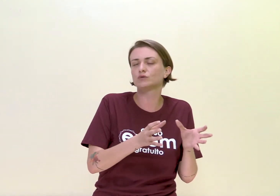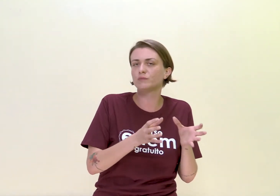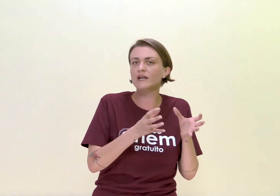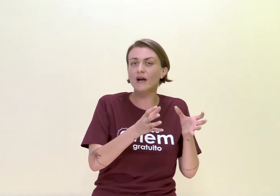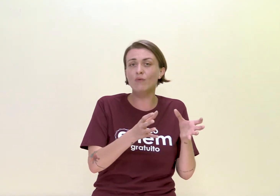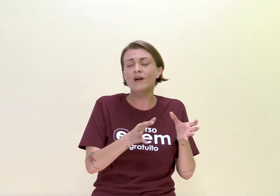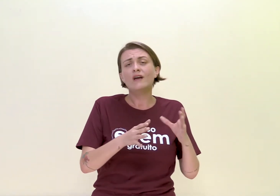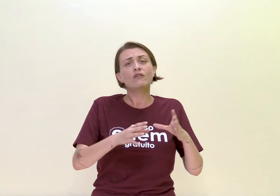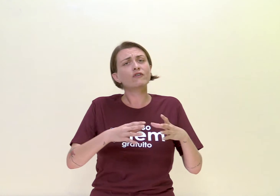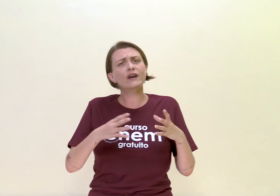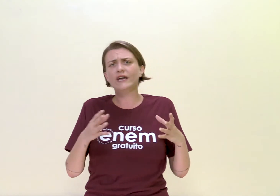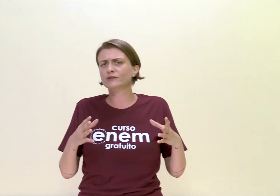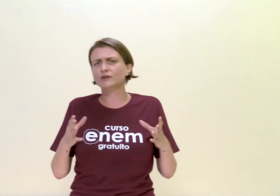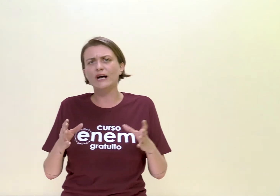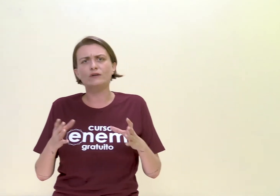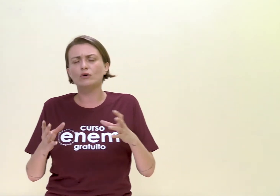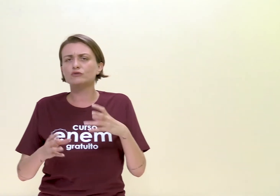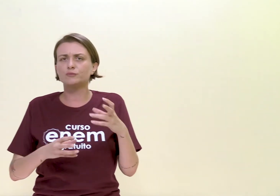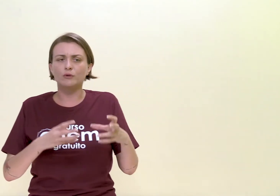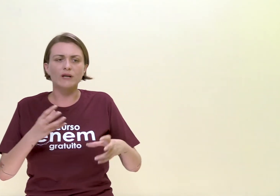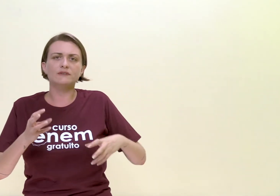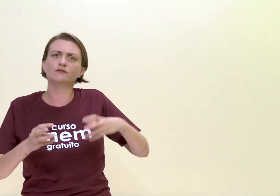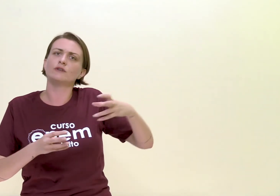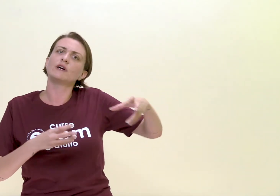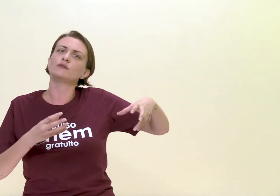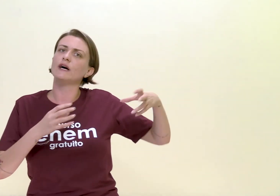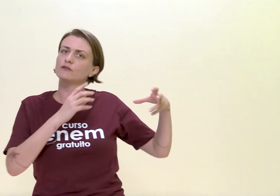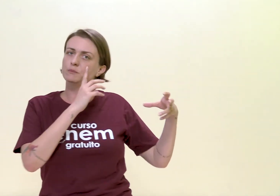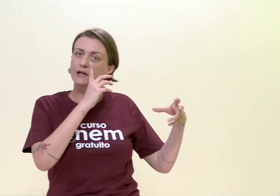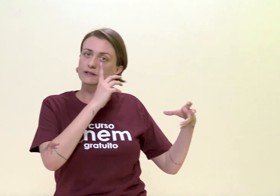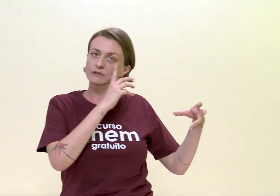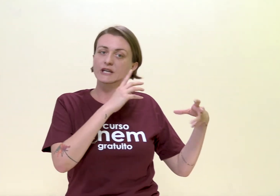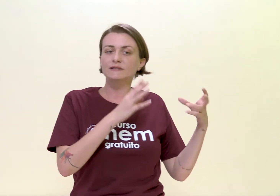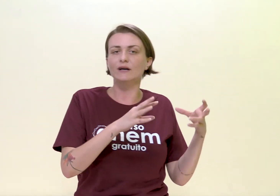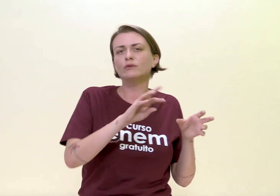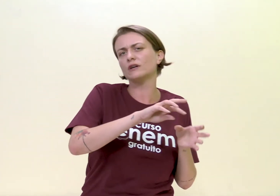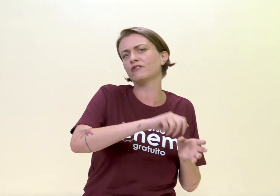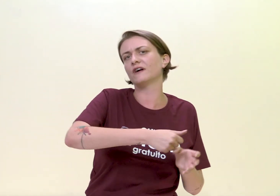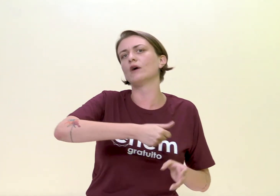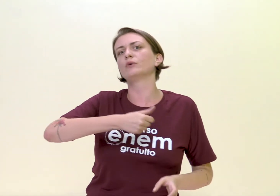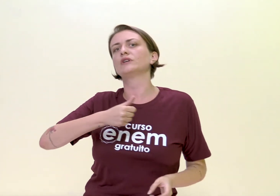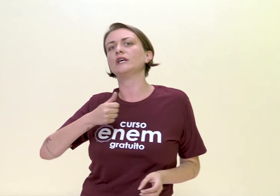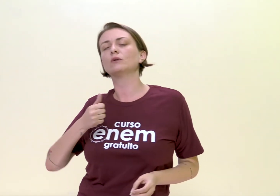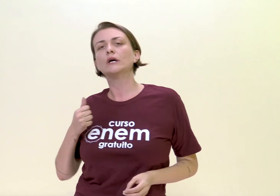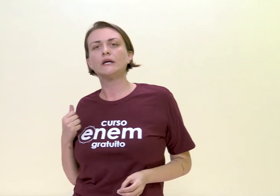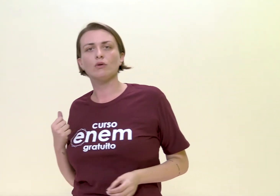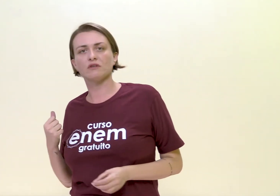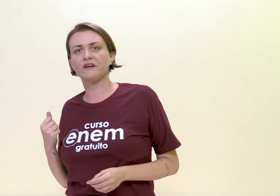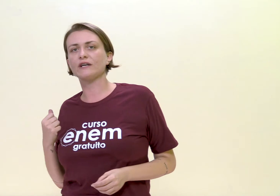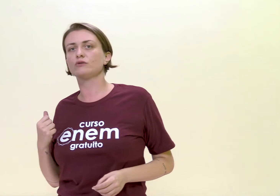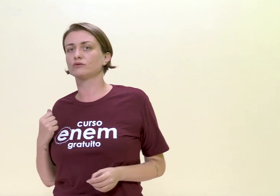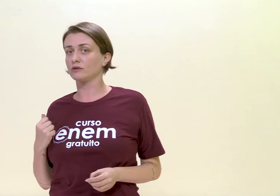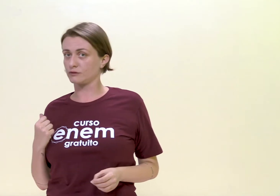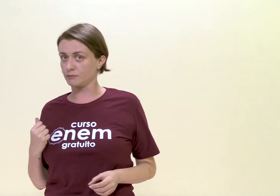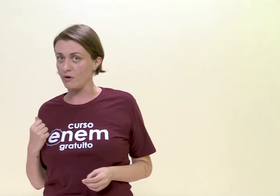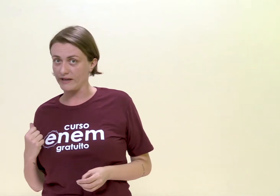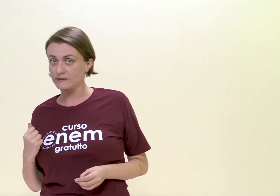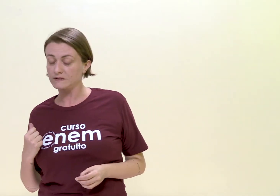turbilhão. Fora isso, claro, todos os problemas que foram causados pela mineração, que eu vou falar um pouquinho quando eu falar de um dos nossos poetas.